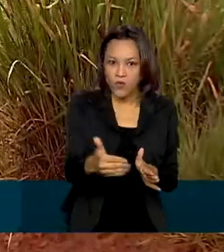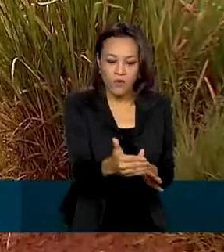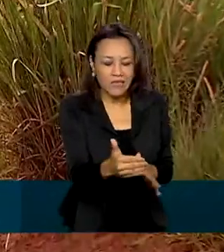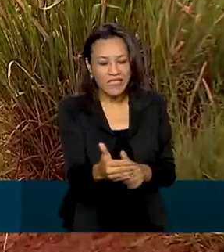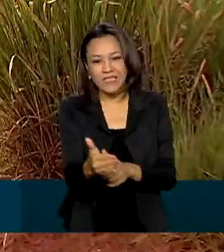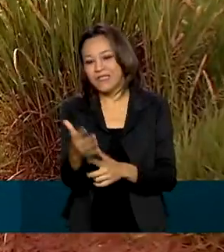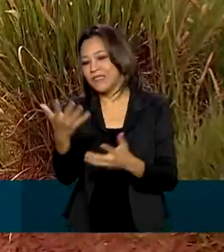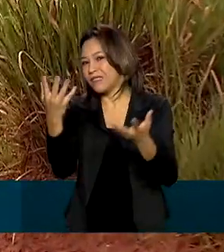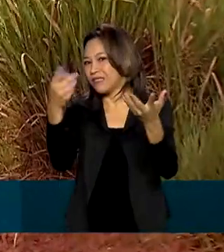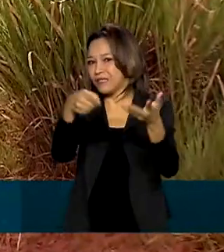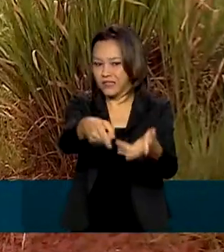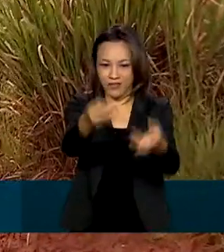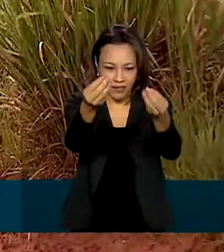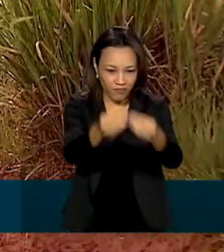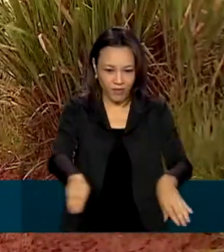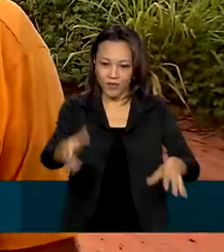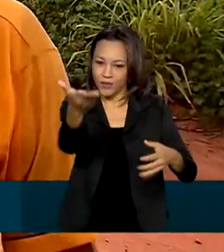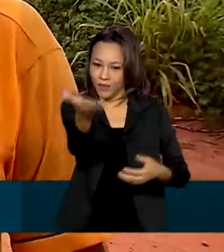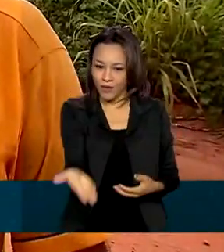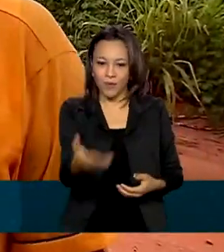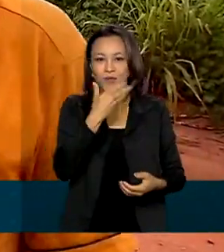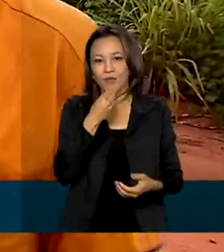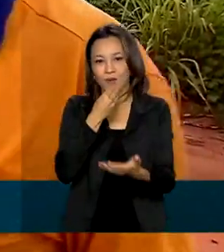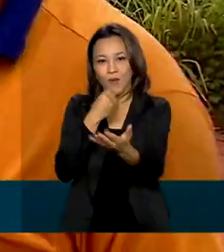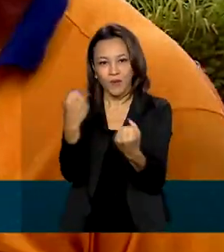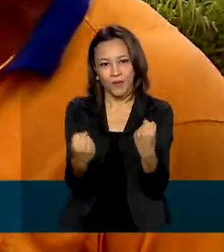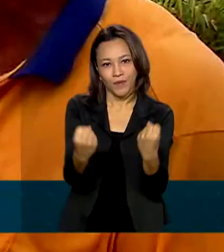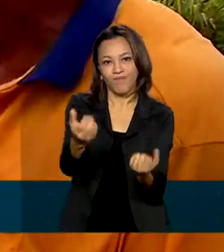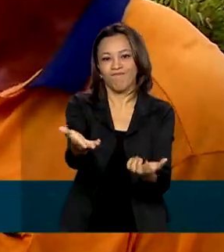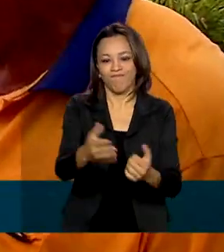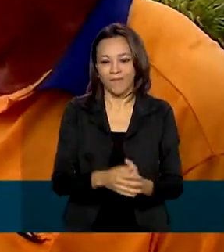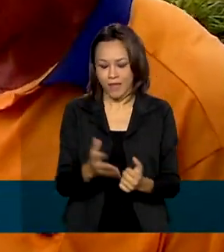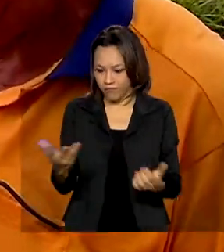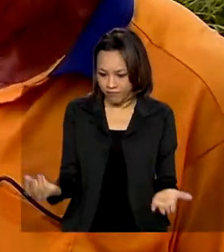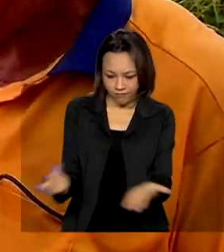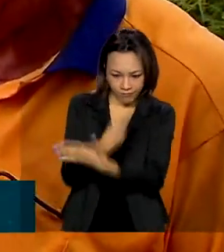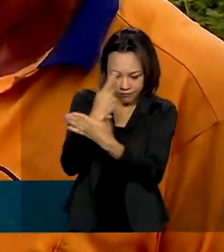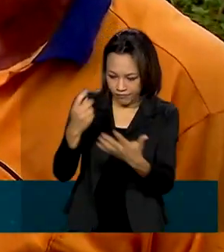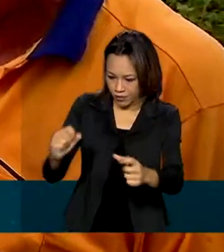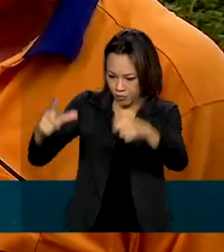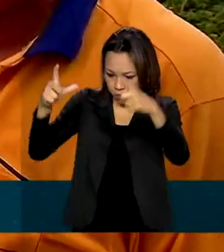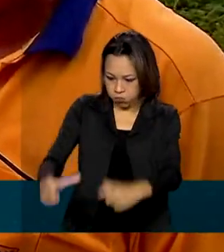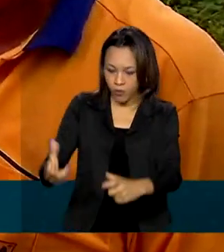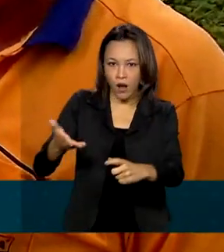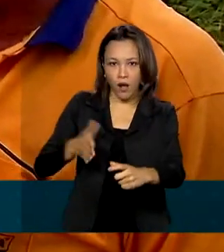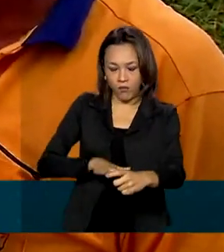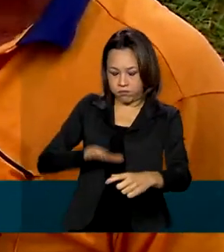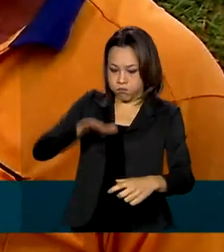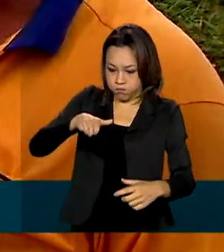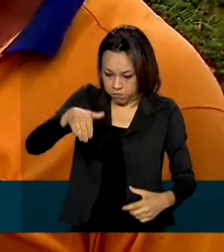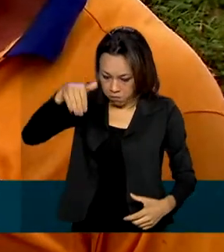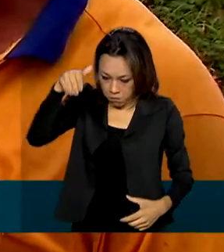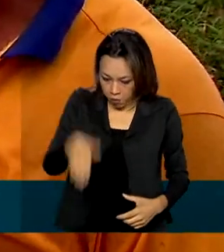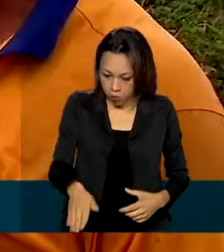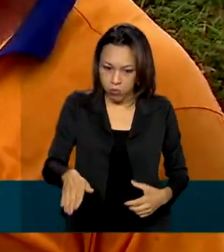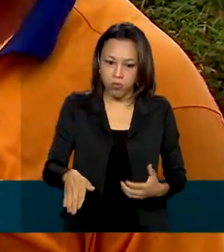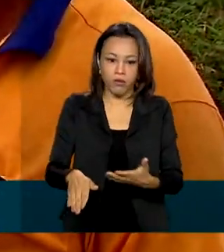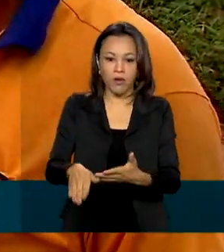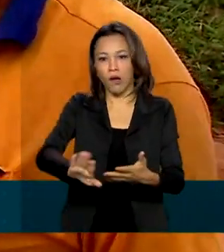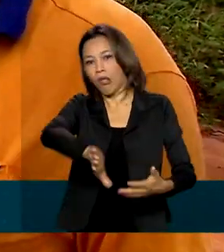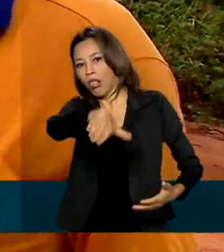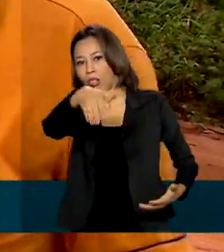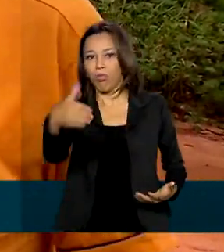estrago foi certeiro para o seu Pedro. De repente, apareceu esse buraco no meio da pista aqui, ó. Eu bati dentro do buraco,